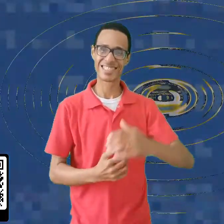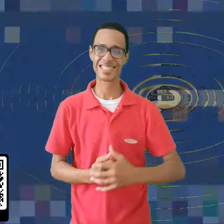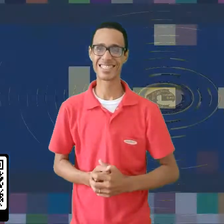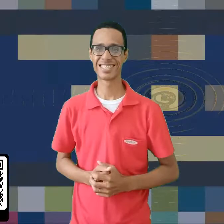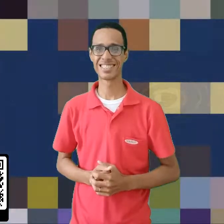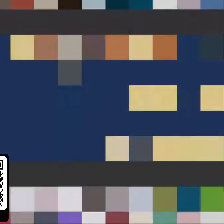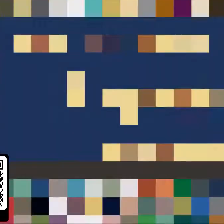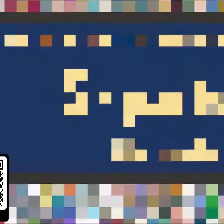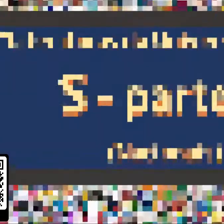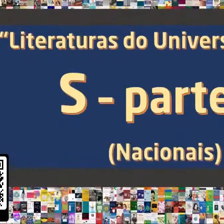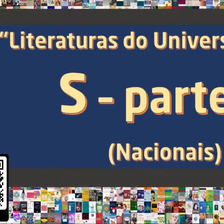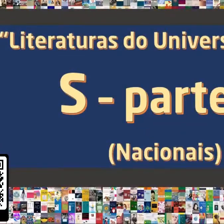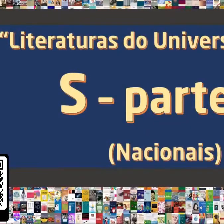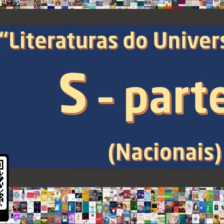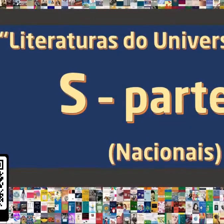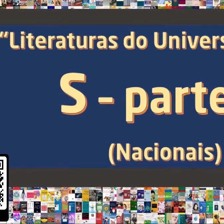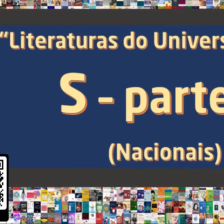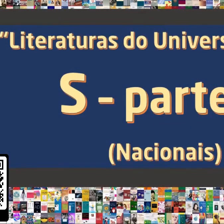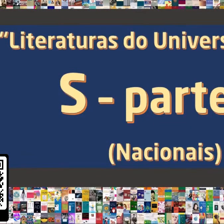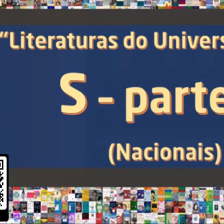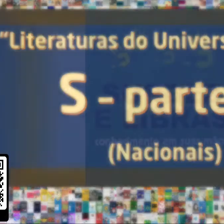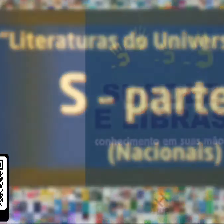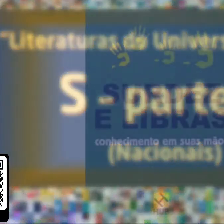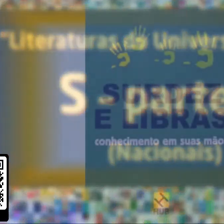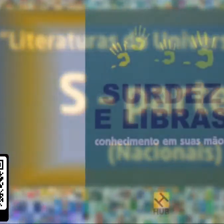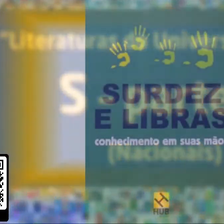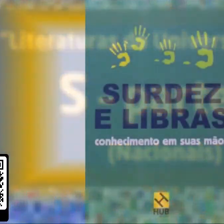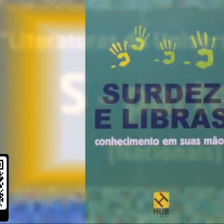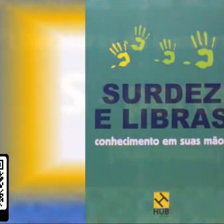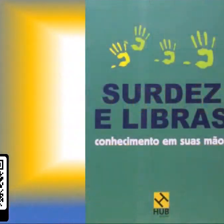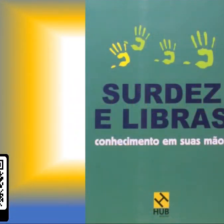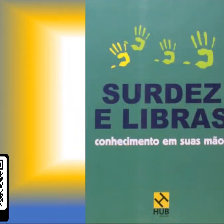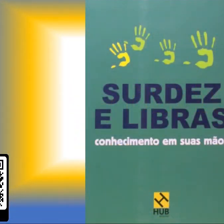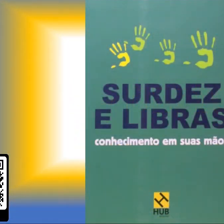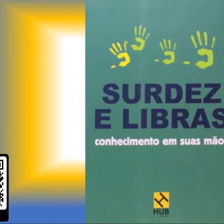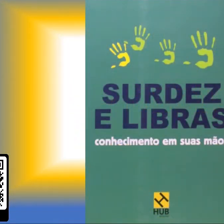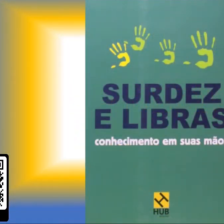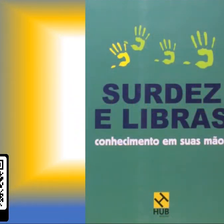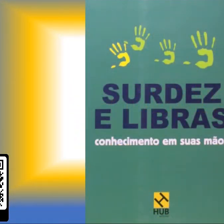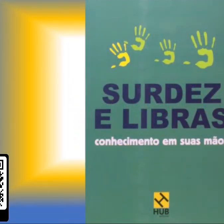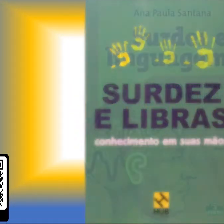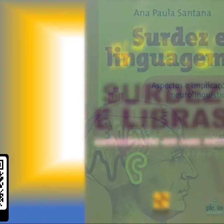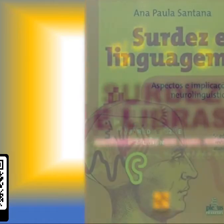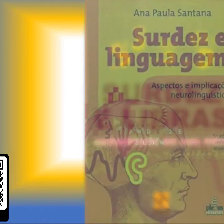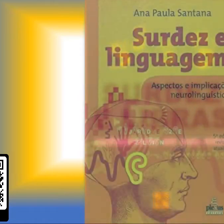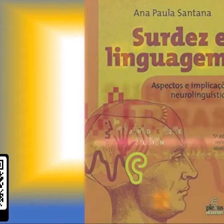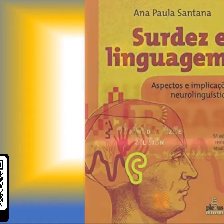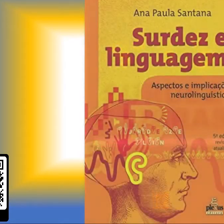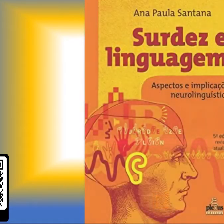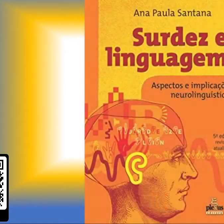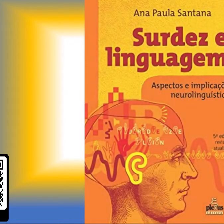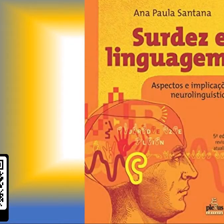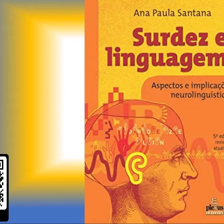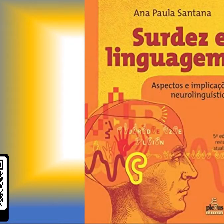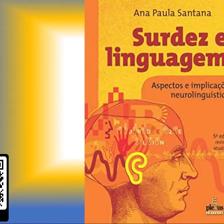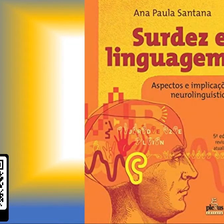Veja aí comigo! E aí